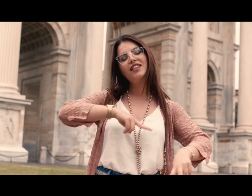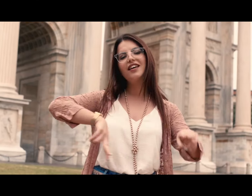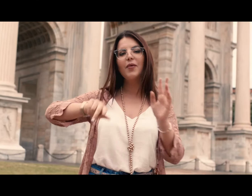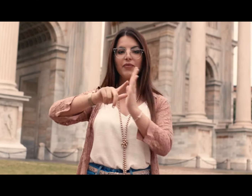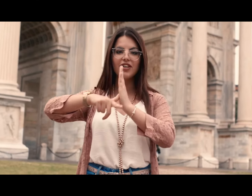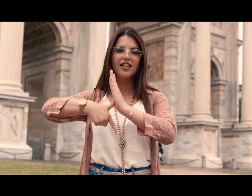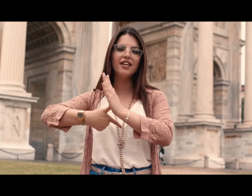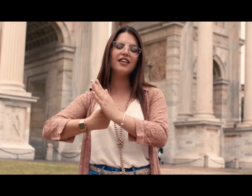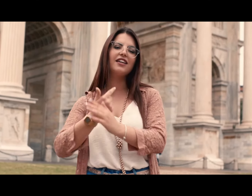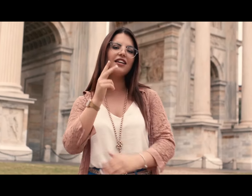tempi